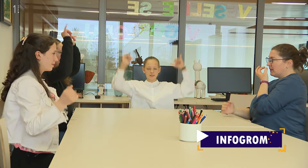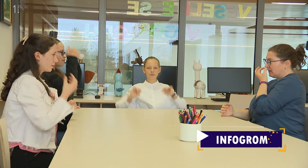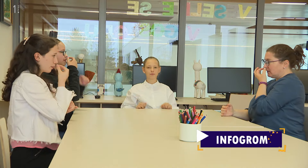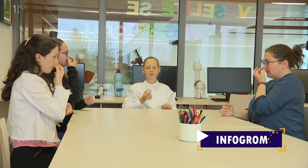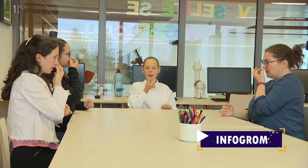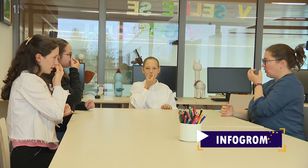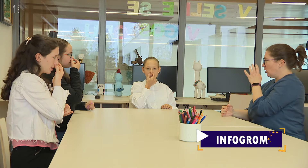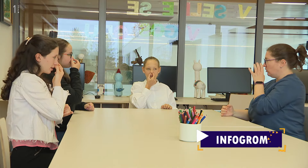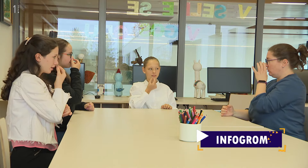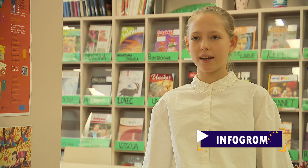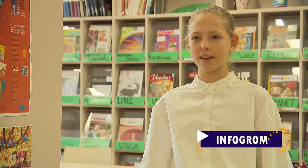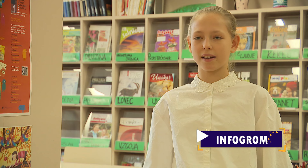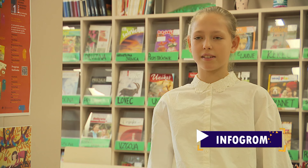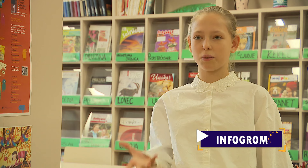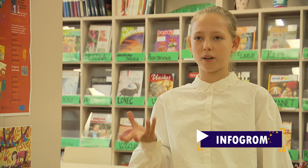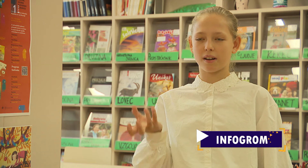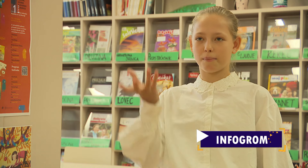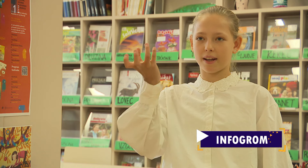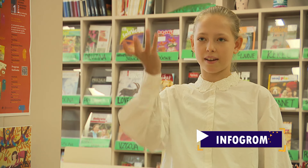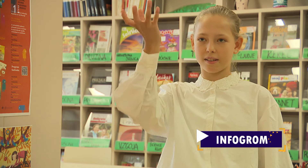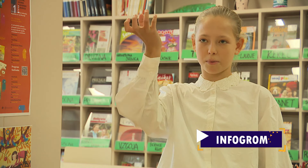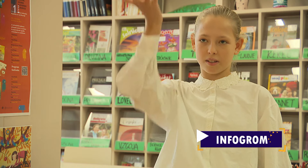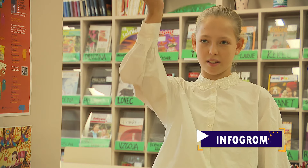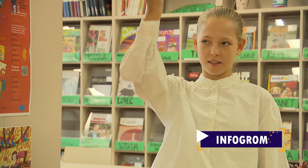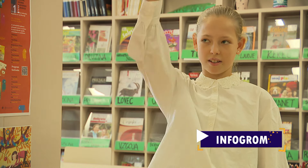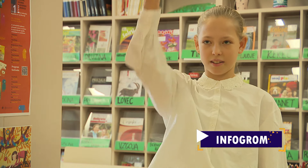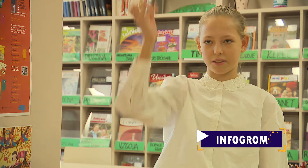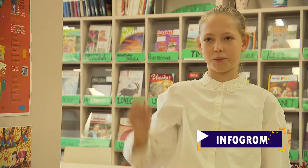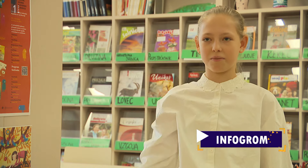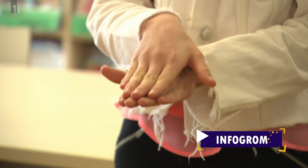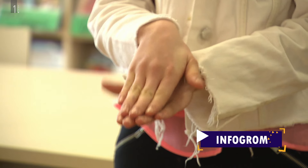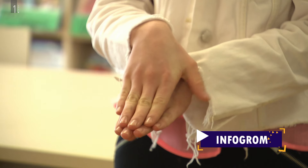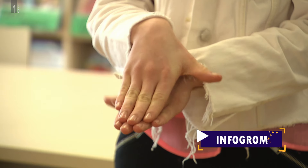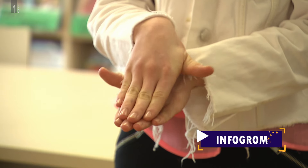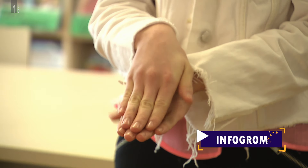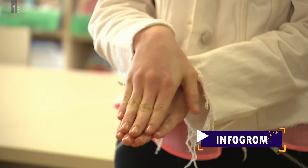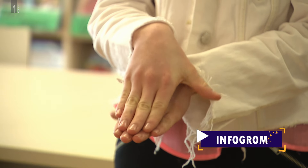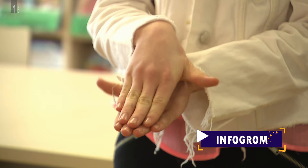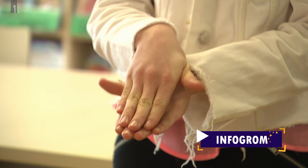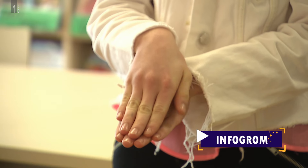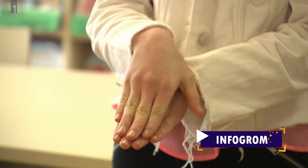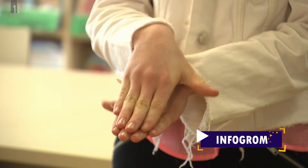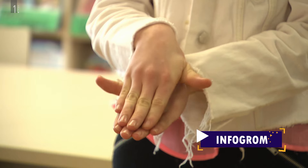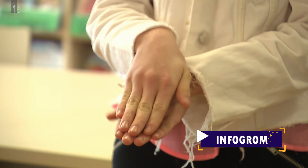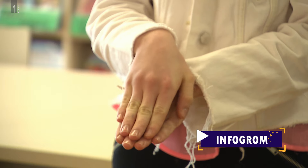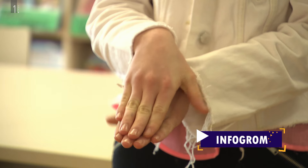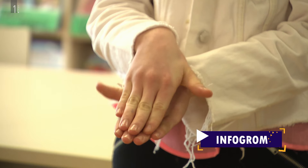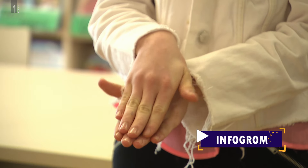Moja najljubša beseda je paje, ker je zato, ker ka paje klize pusteni izgleda tako. Najljubša beseda mi je bila želba, ker